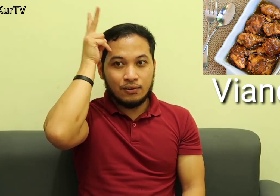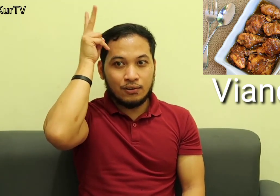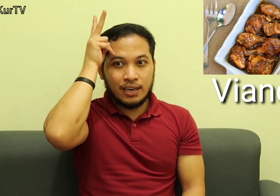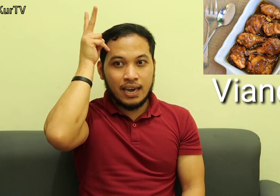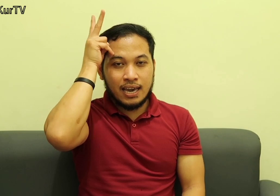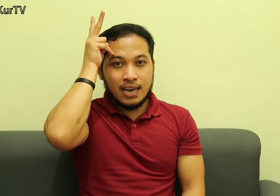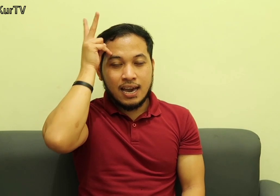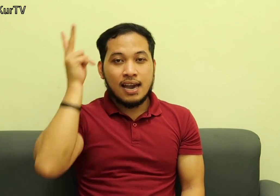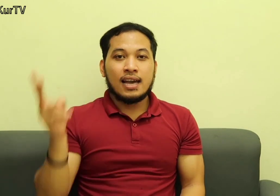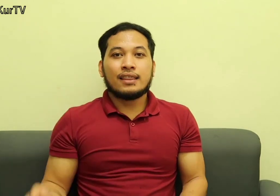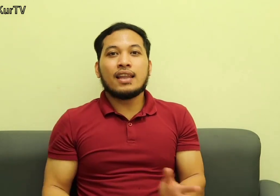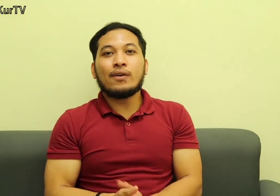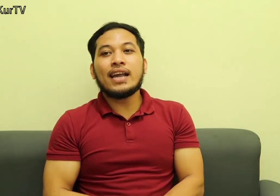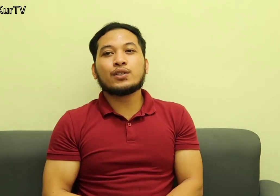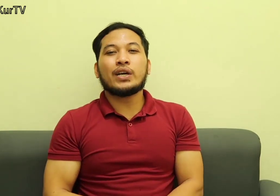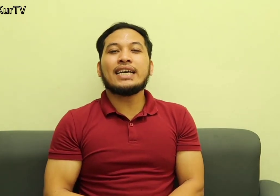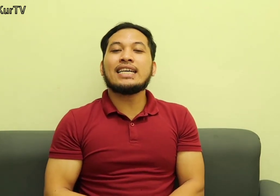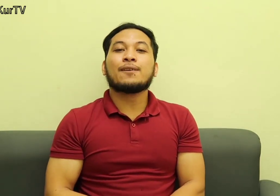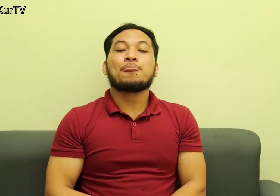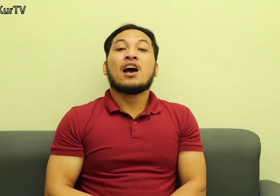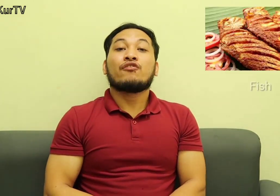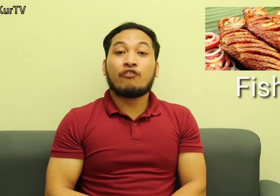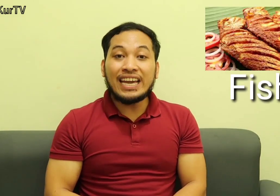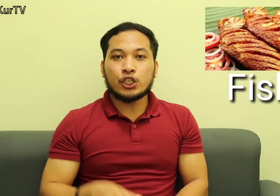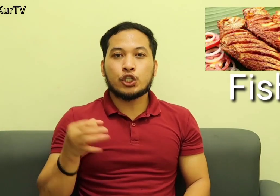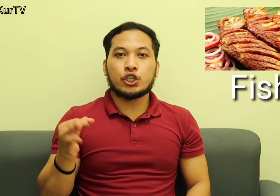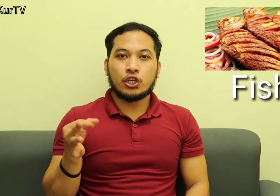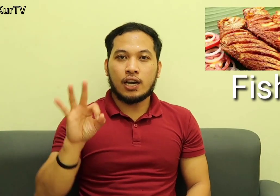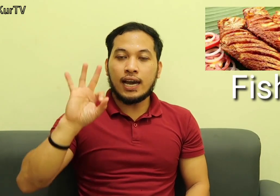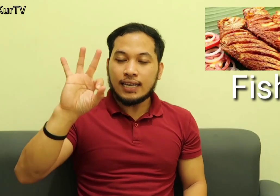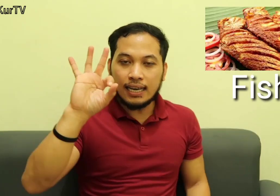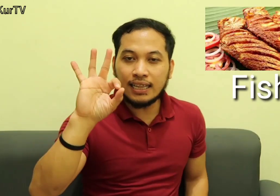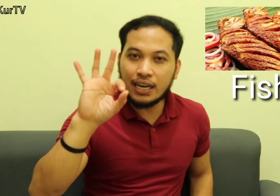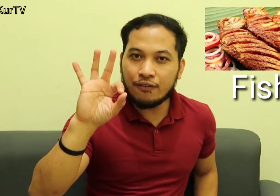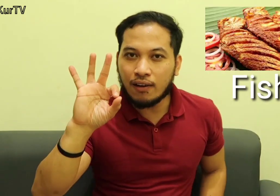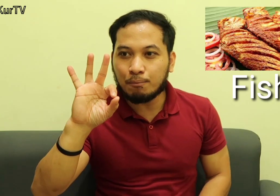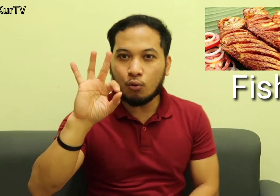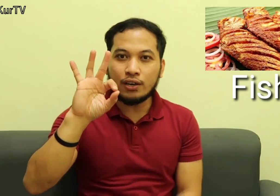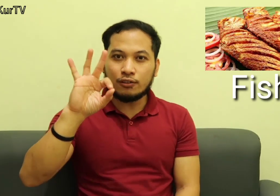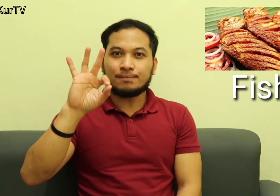Okay Then our next word is Fish Ayan Naka letter F lang po kayo